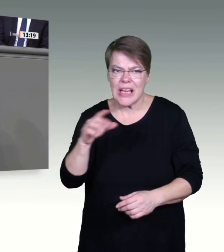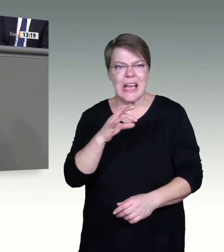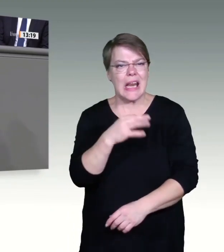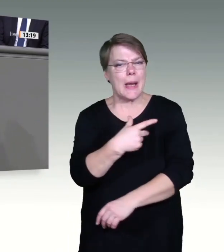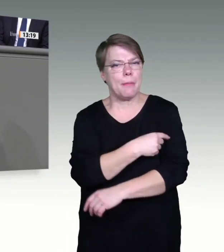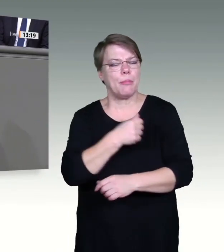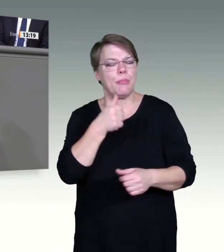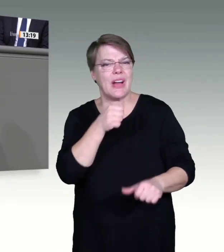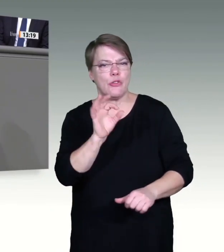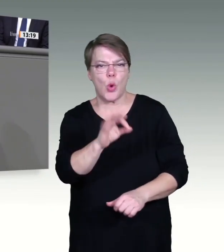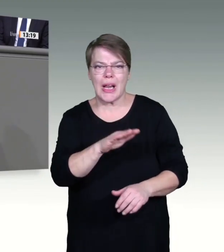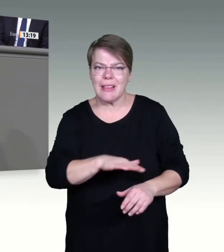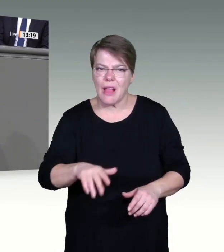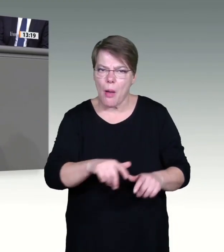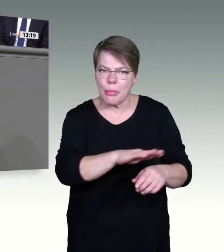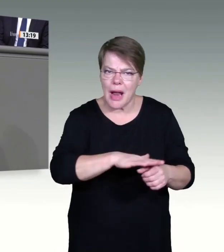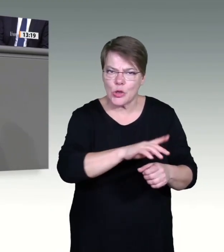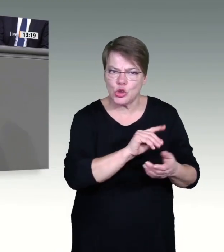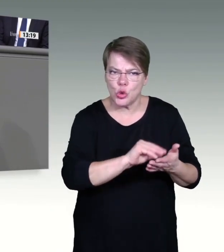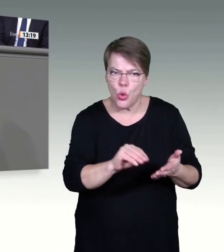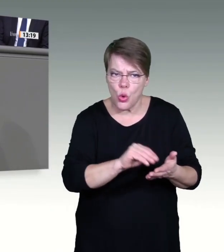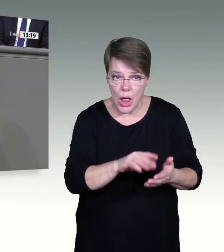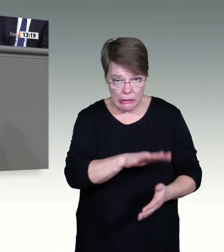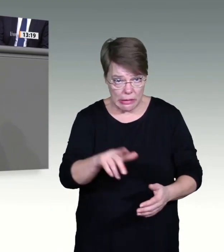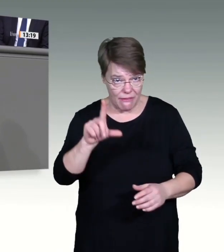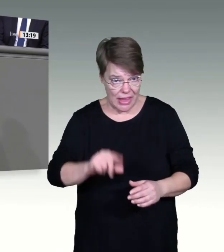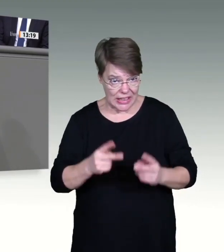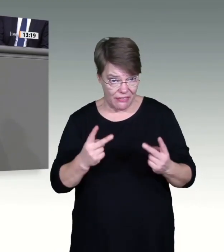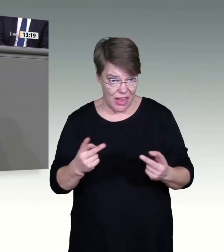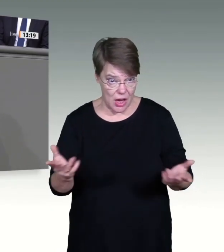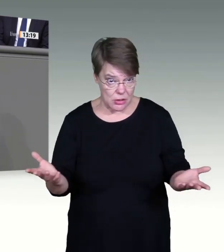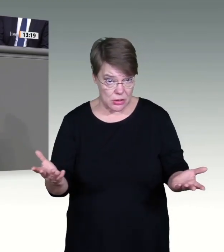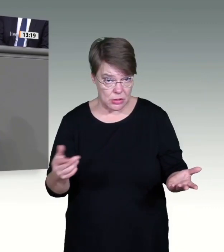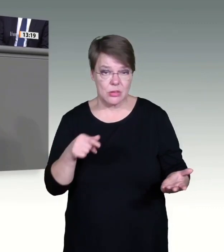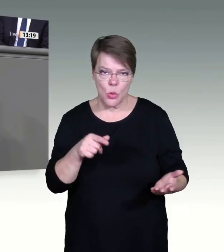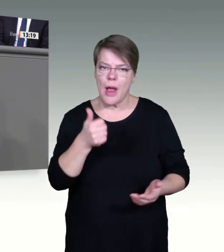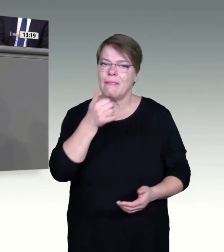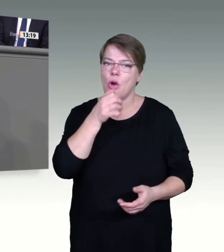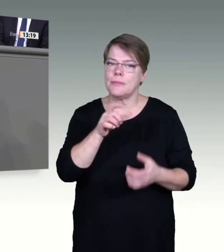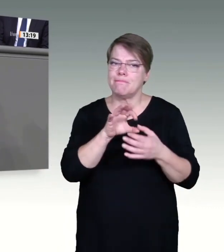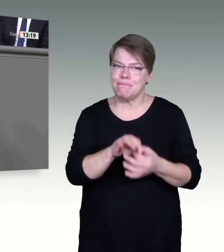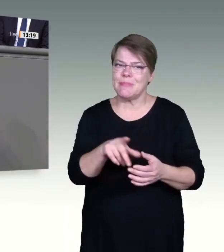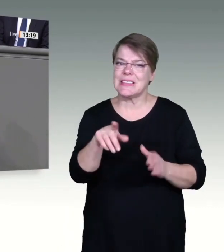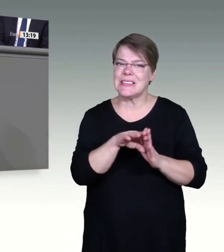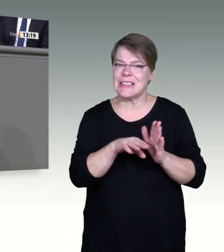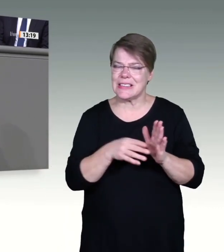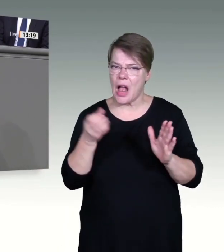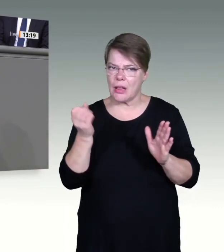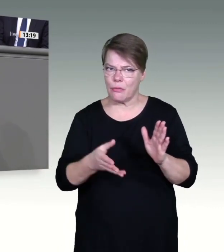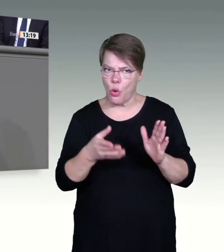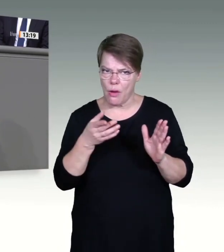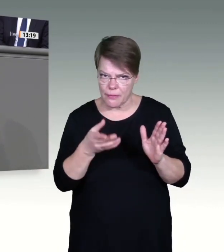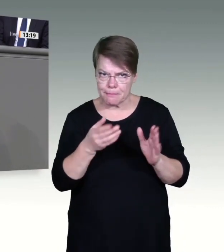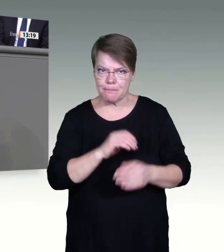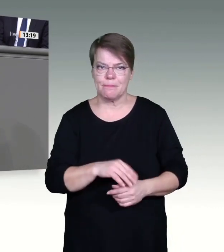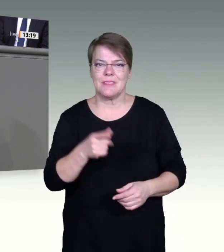der neuen linksgelben Koalition, sich eine einheitliche Meinung zu bilden. Da kommen dann diese Taschenspielertricks, dass es Gruppenanträge geben soll, dass wir möglicherweise